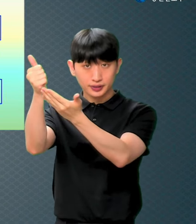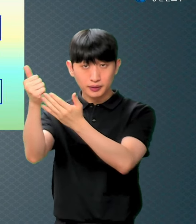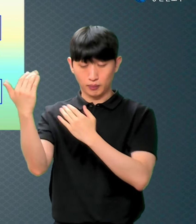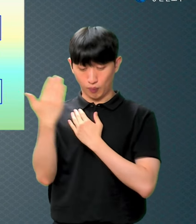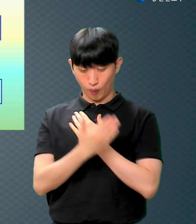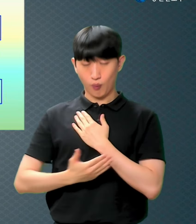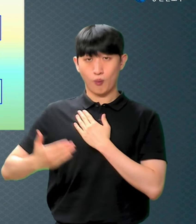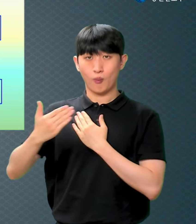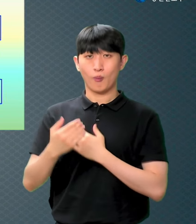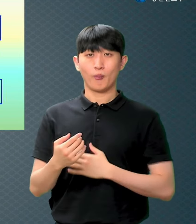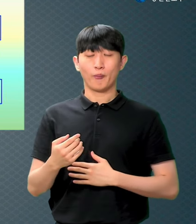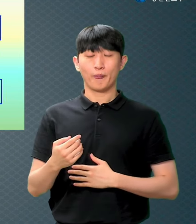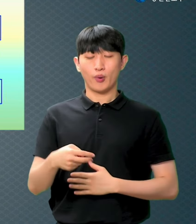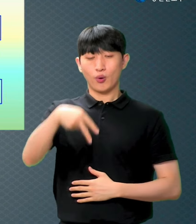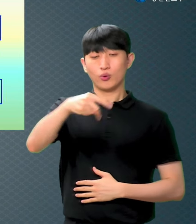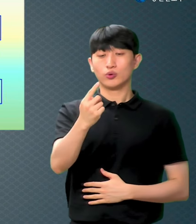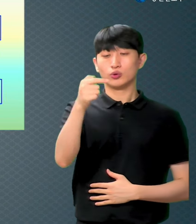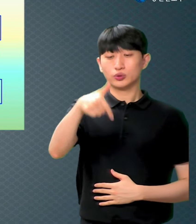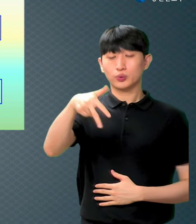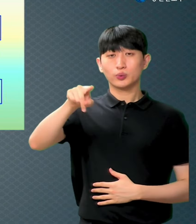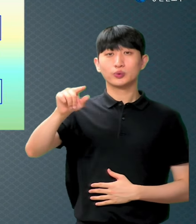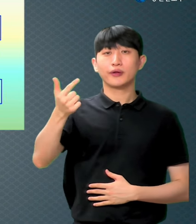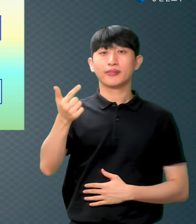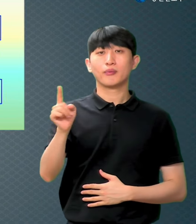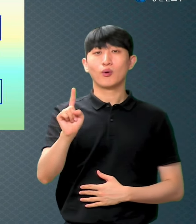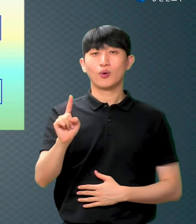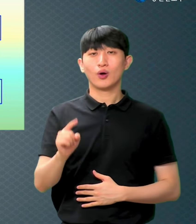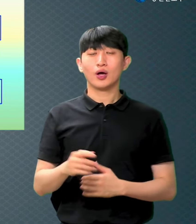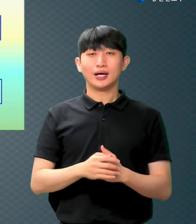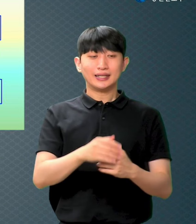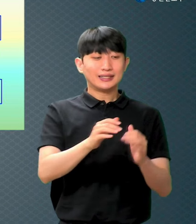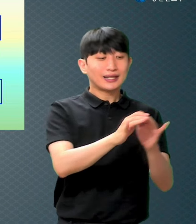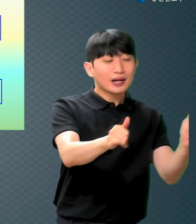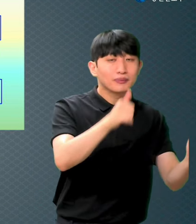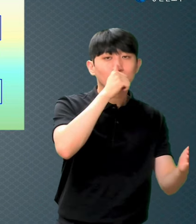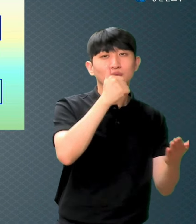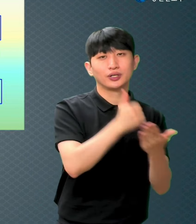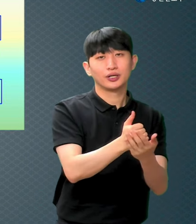돼요 속전 죄를 용서하는 돈이 되는 거예요